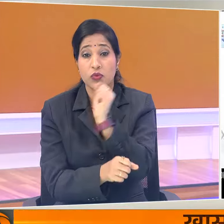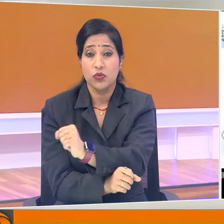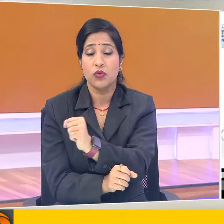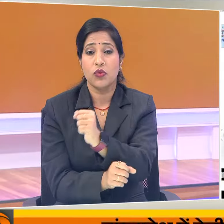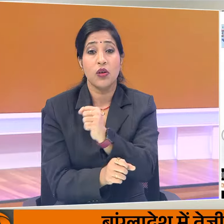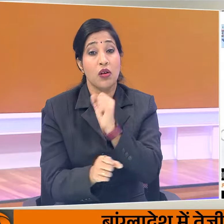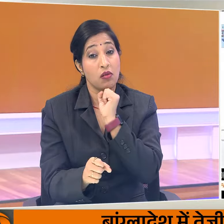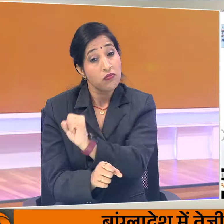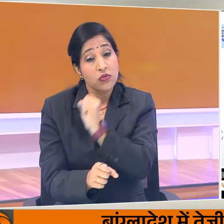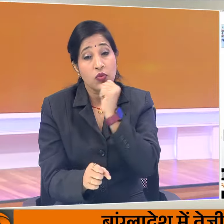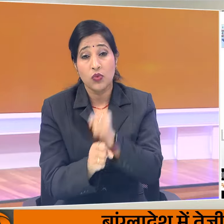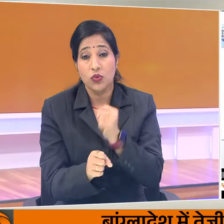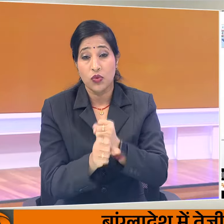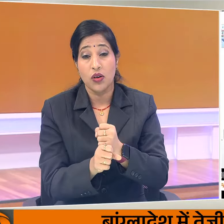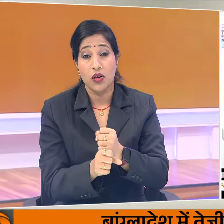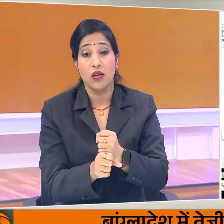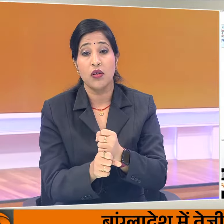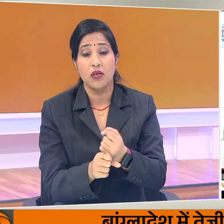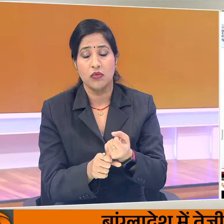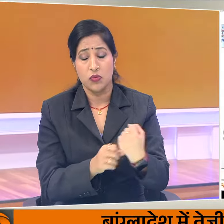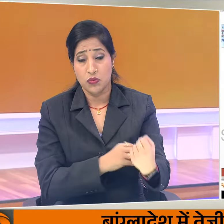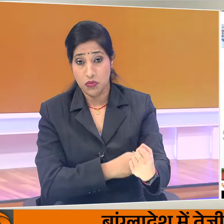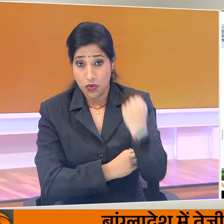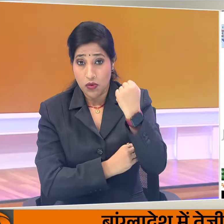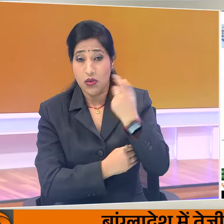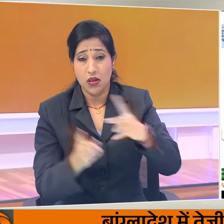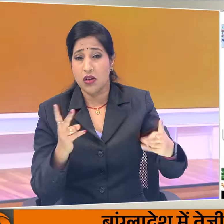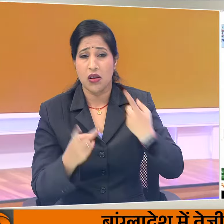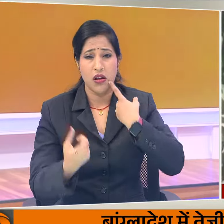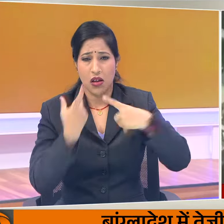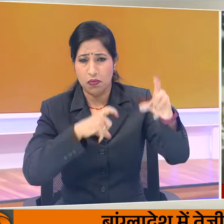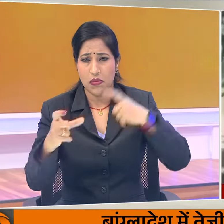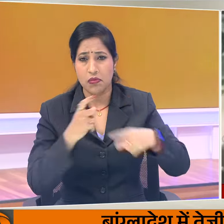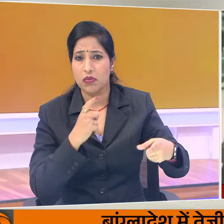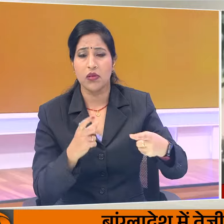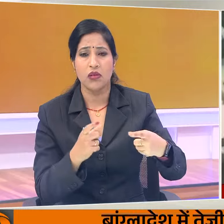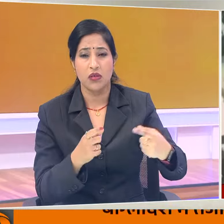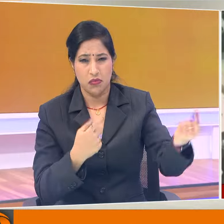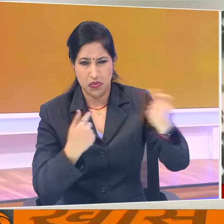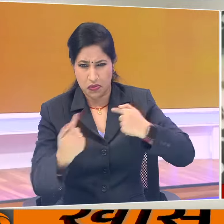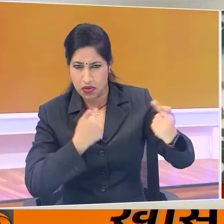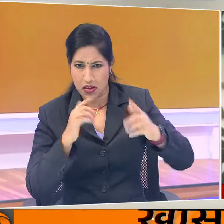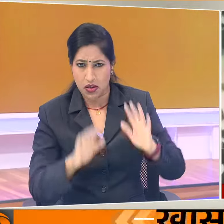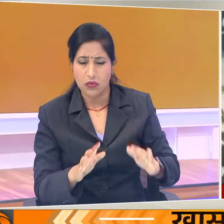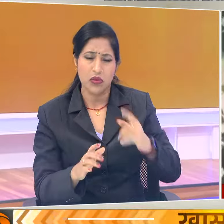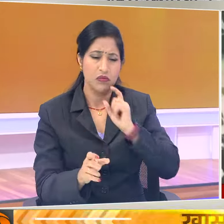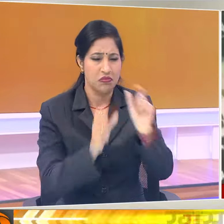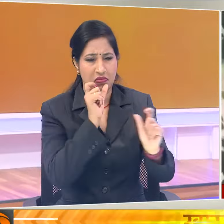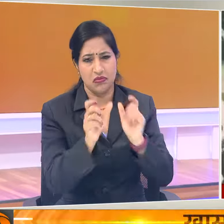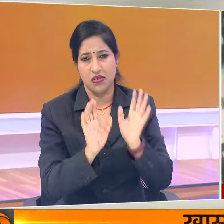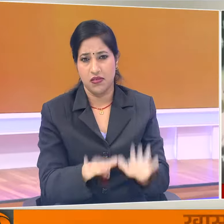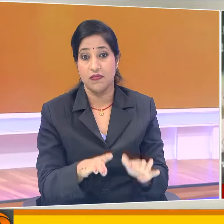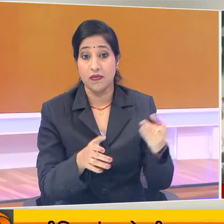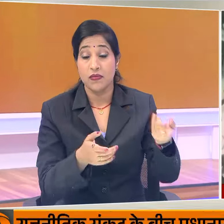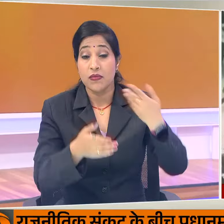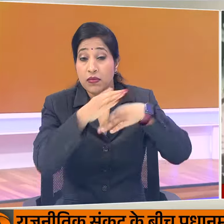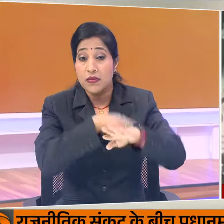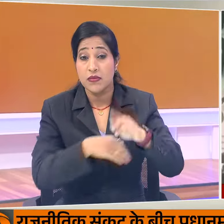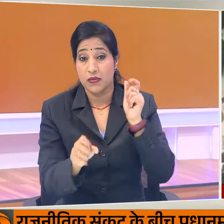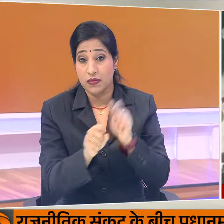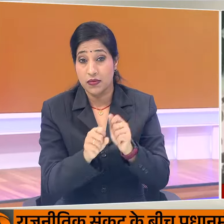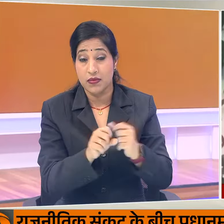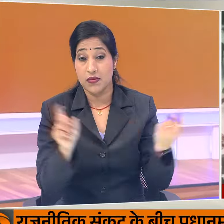और अपनी सत्ता के दम से विरोध का दमन करने के आरोप लगाते रहे थे। इनमें